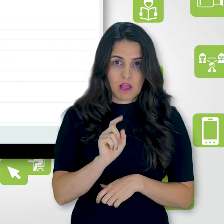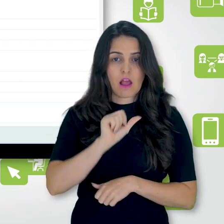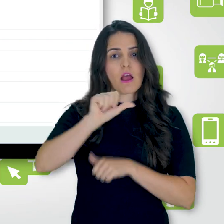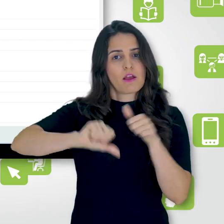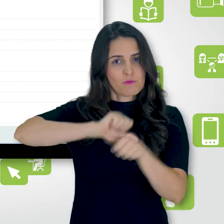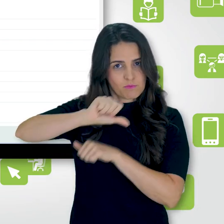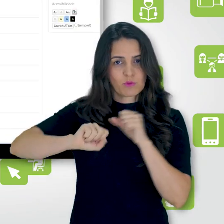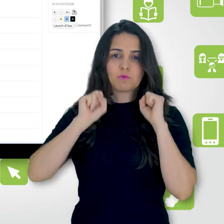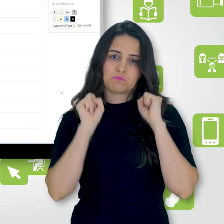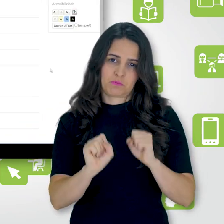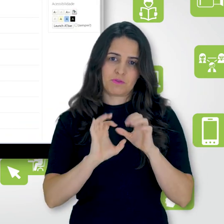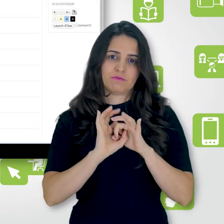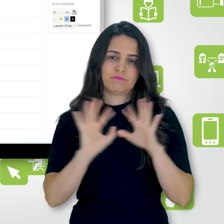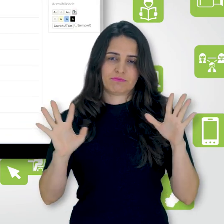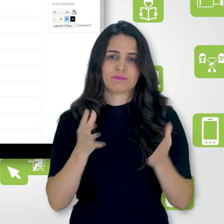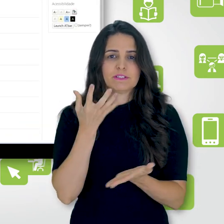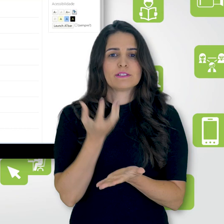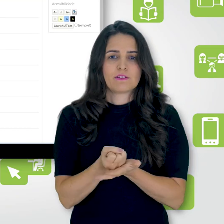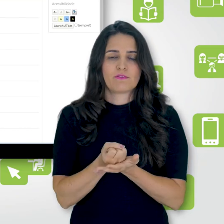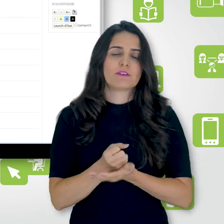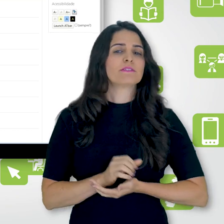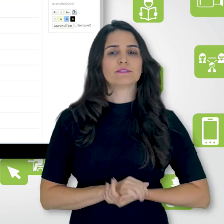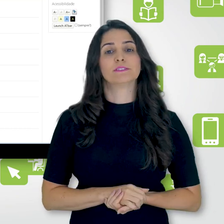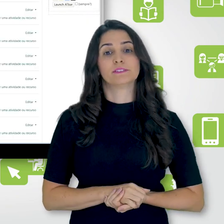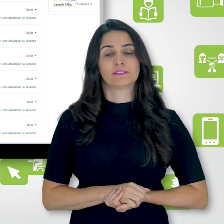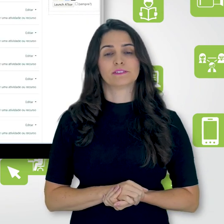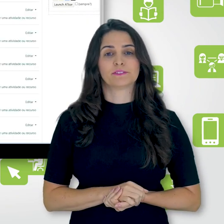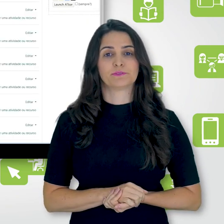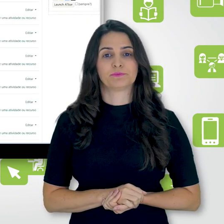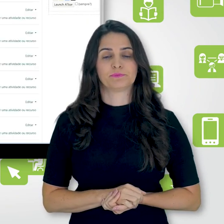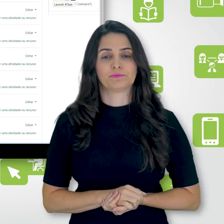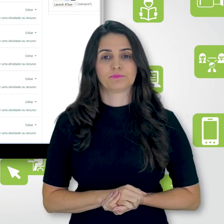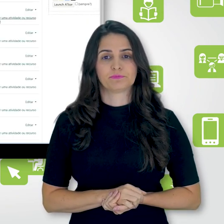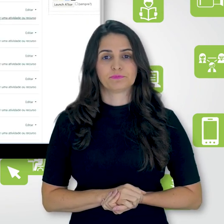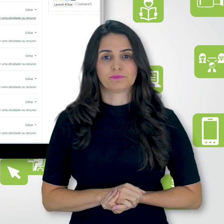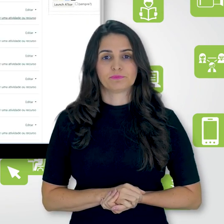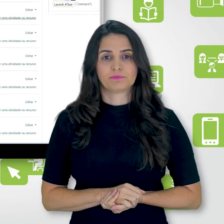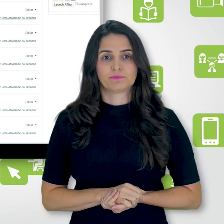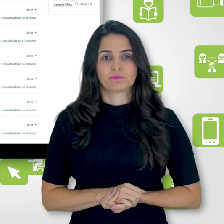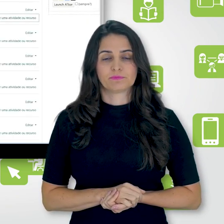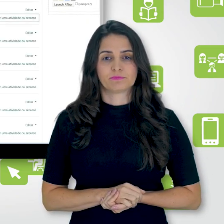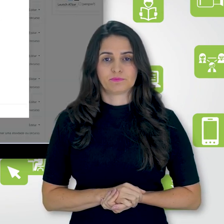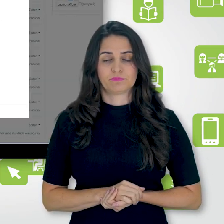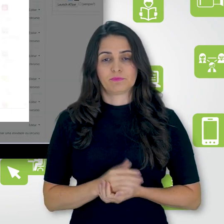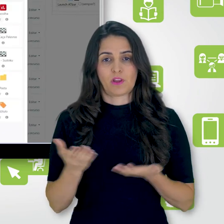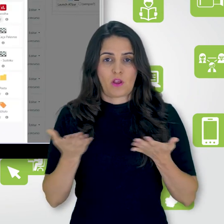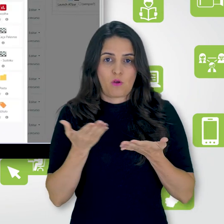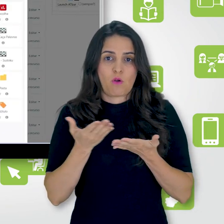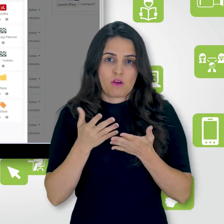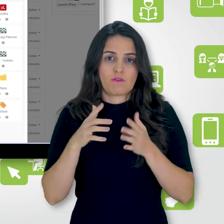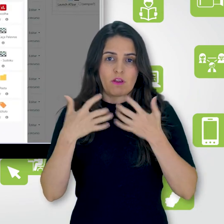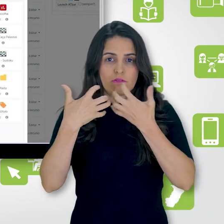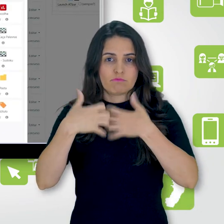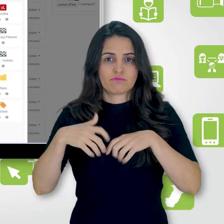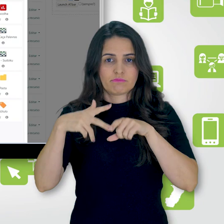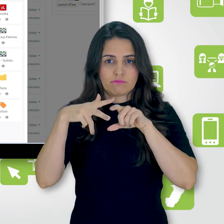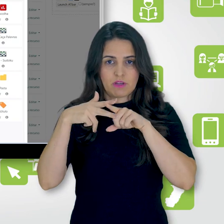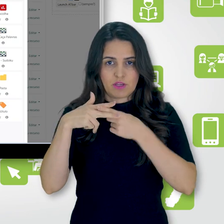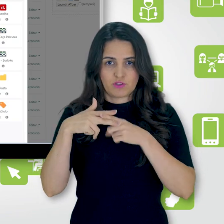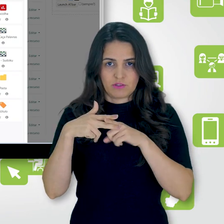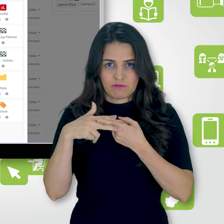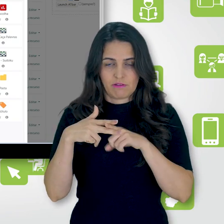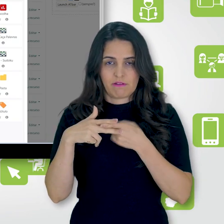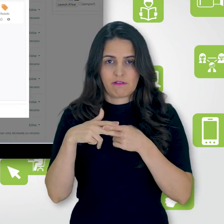no seu caso. Salvamos. Agora, vamos ativar edição e eu vou rapidamente aqui